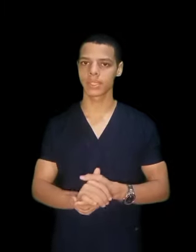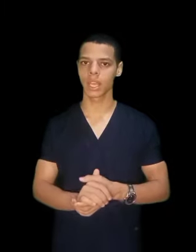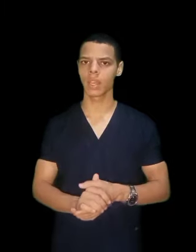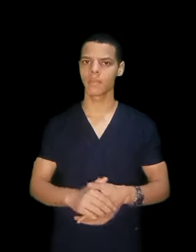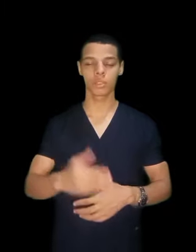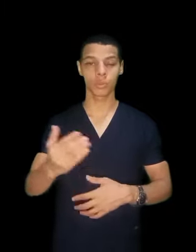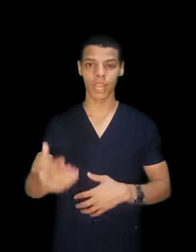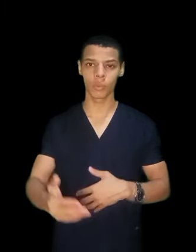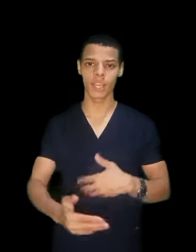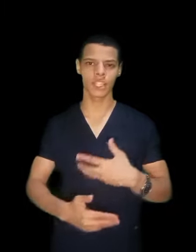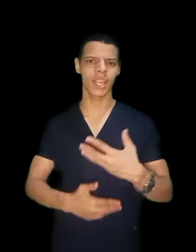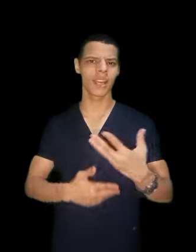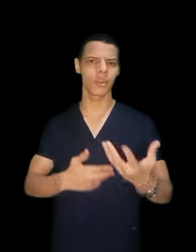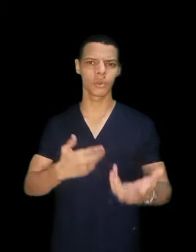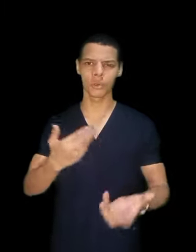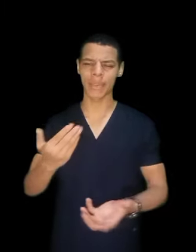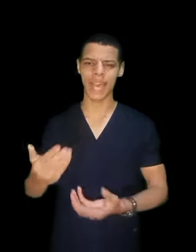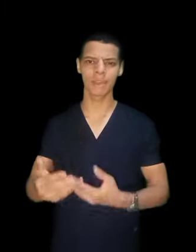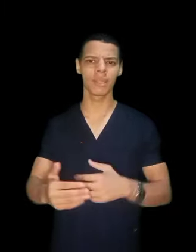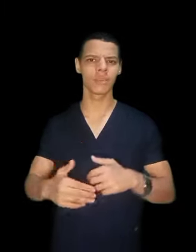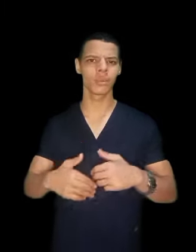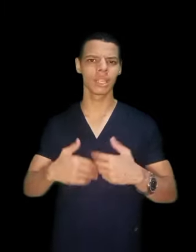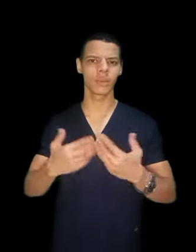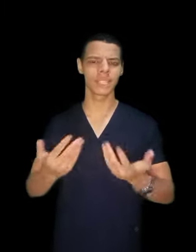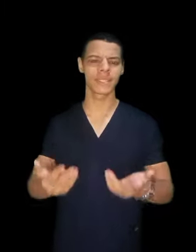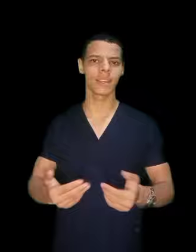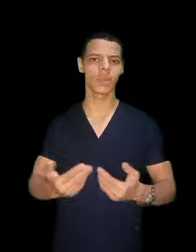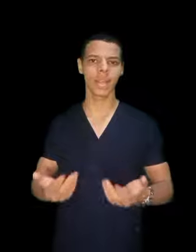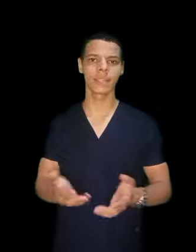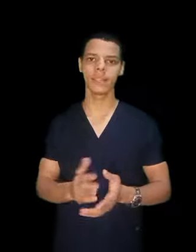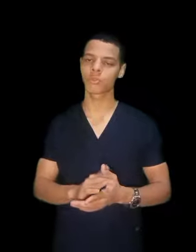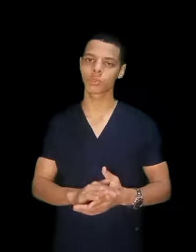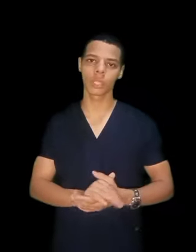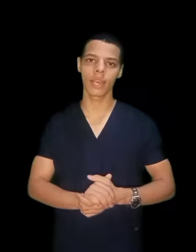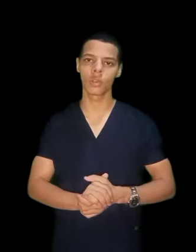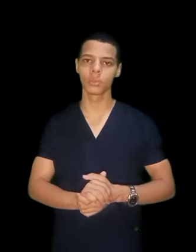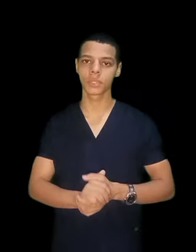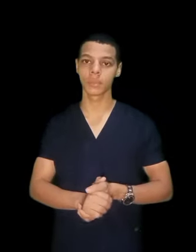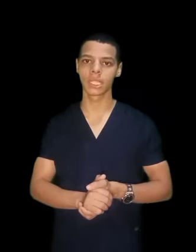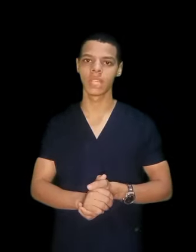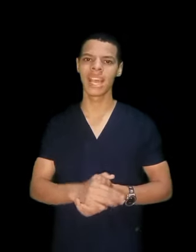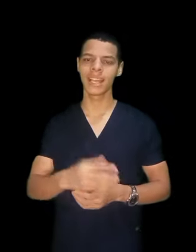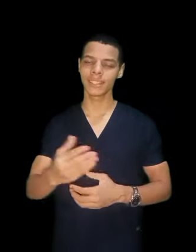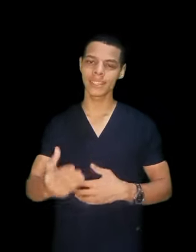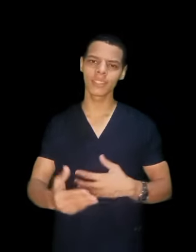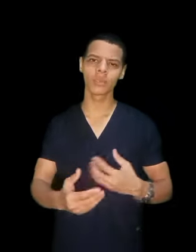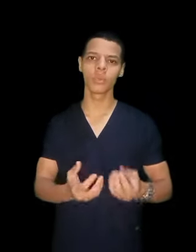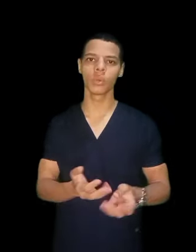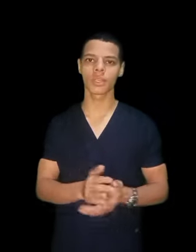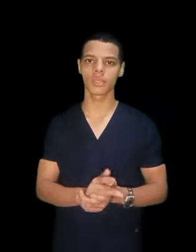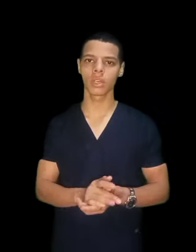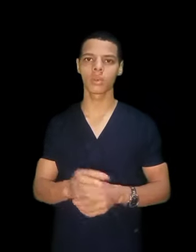بس مش متحلوم أشعة ومعامل وأسنان الحاجات دي مش متحلوم طبعا تسجيل طبي وحصاء